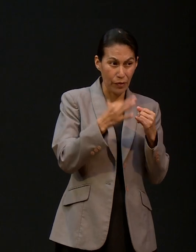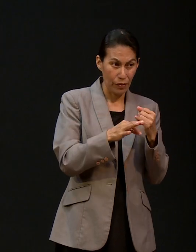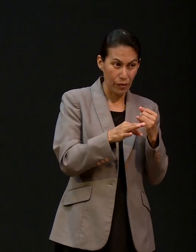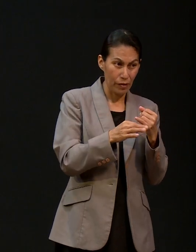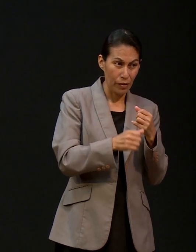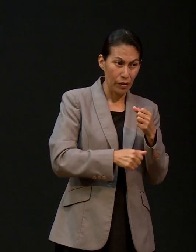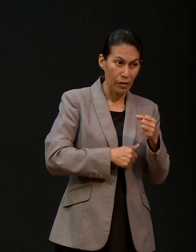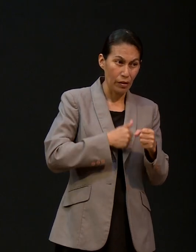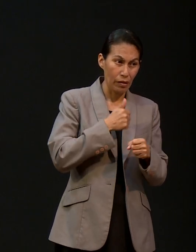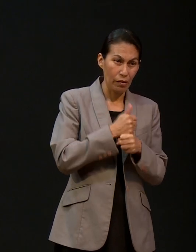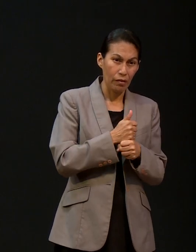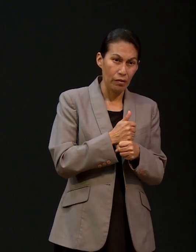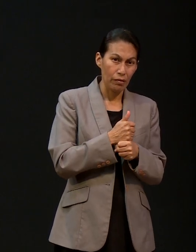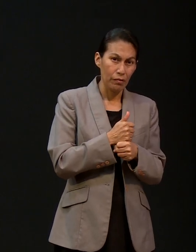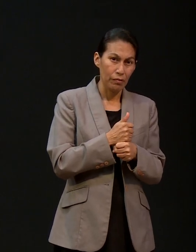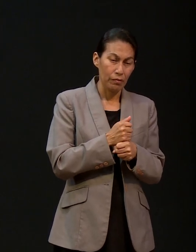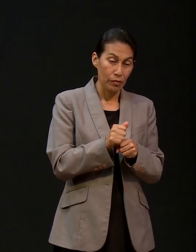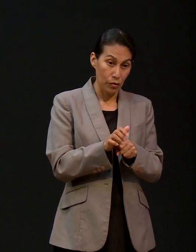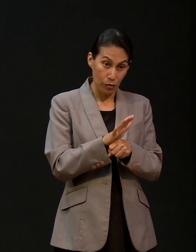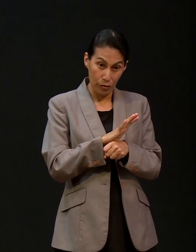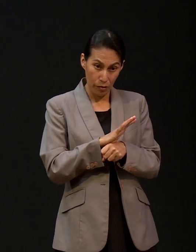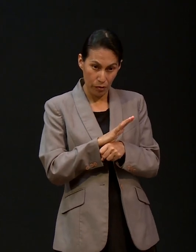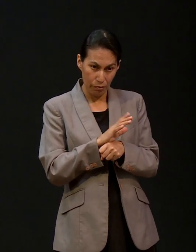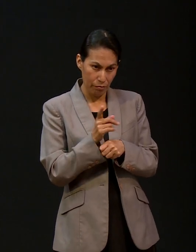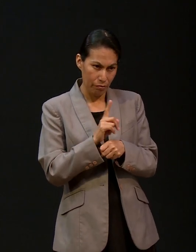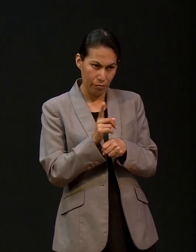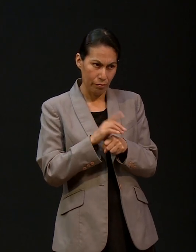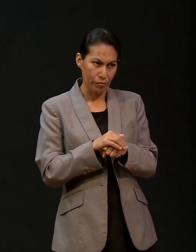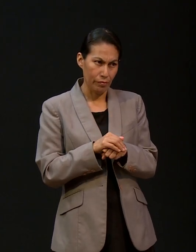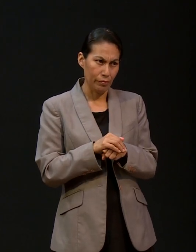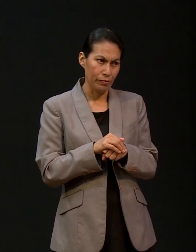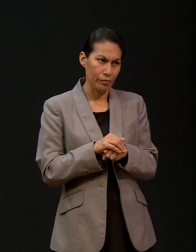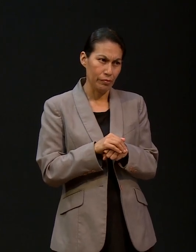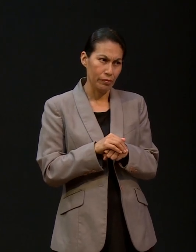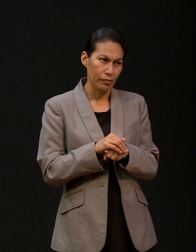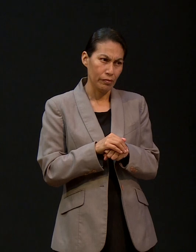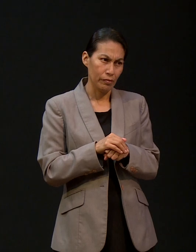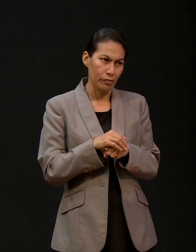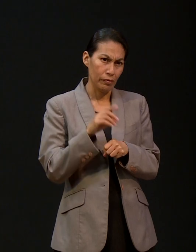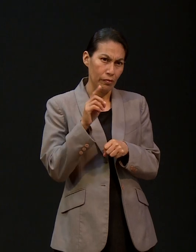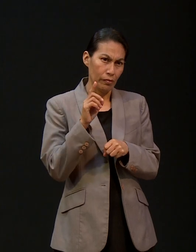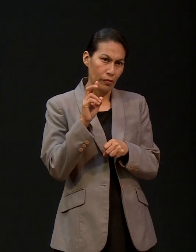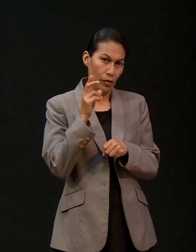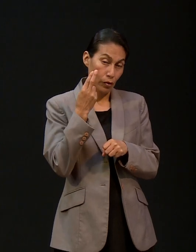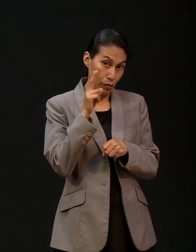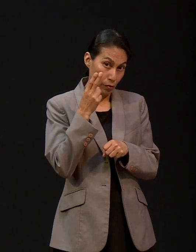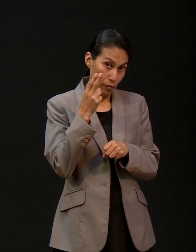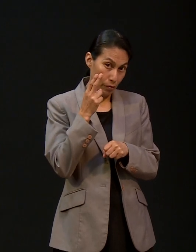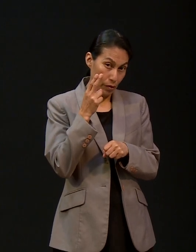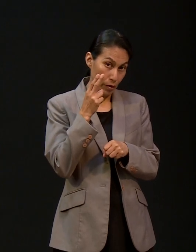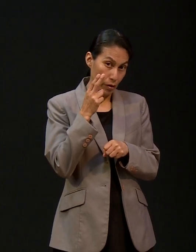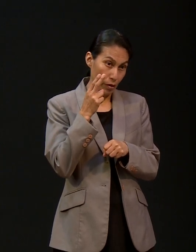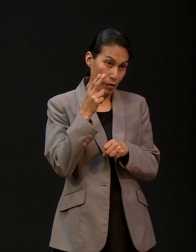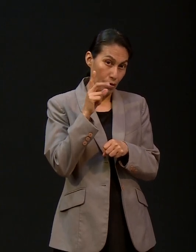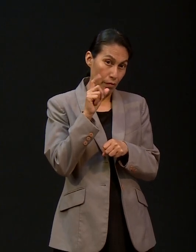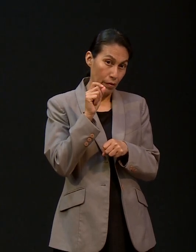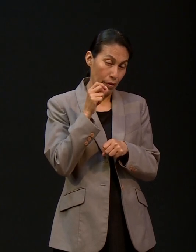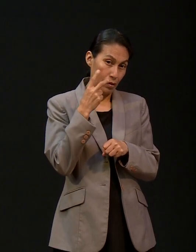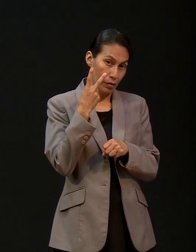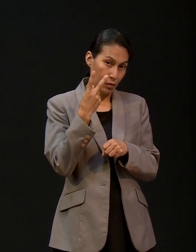Fue por allá del... No. Primero... Fue en diciembre del 20. Noviembre. Noviembre. 27 de